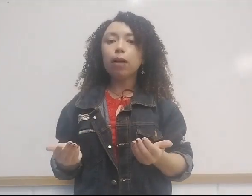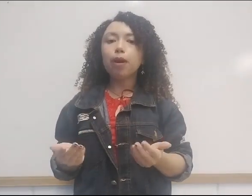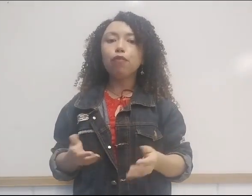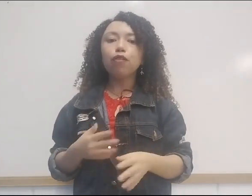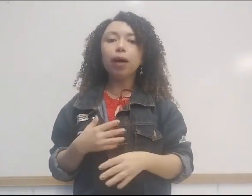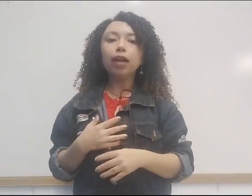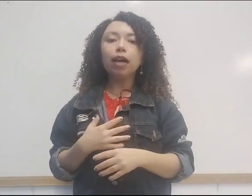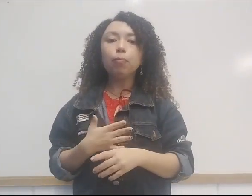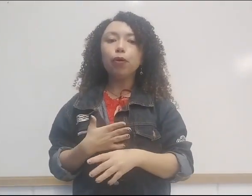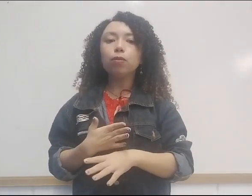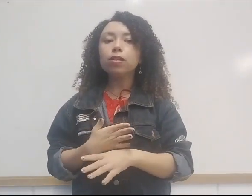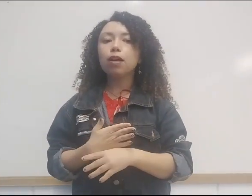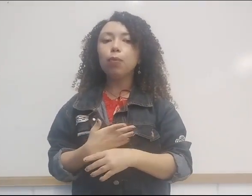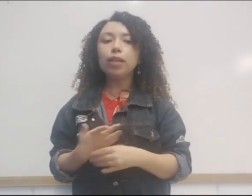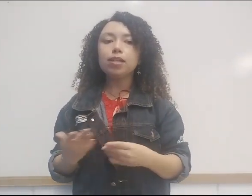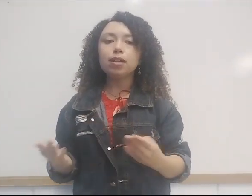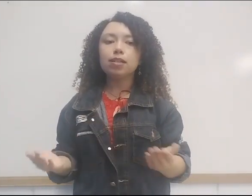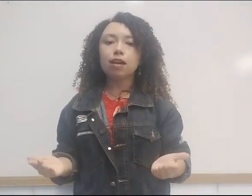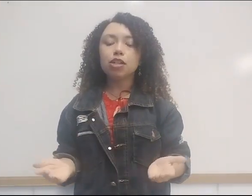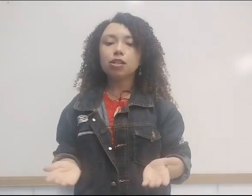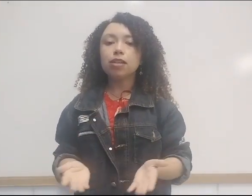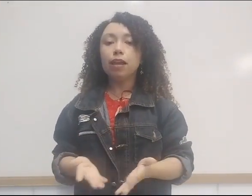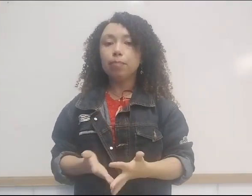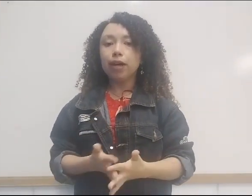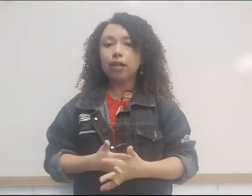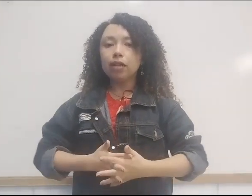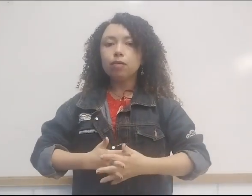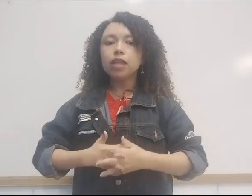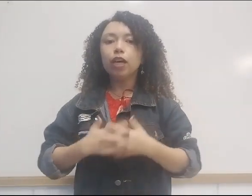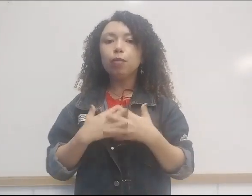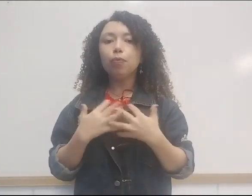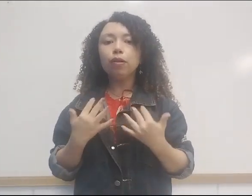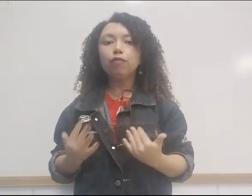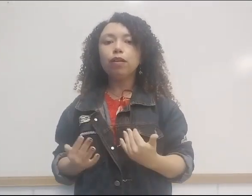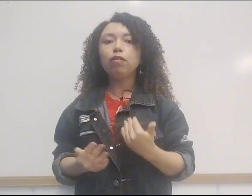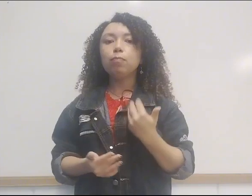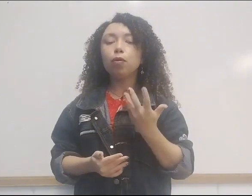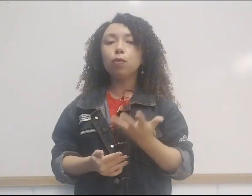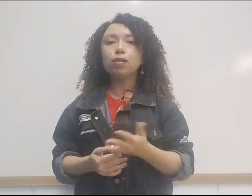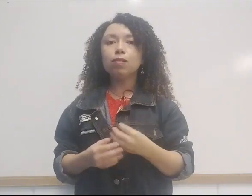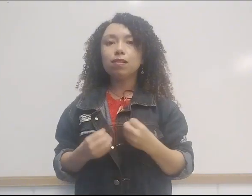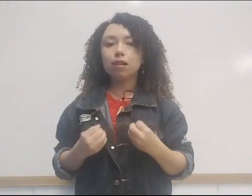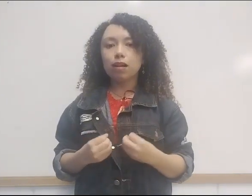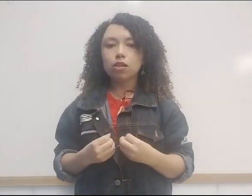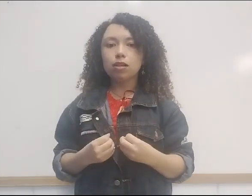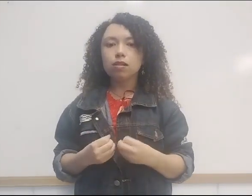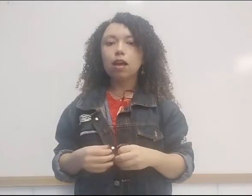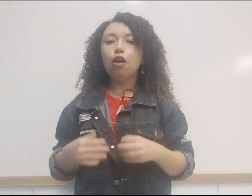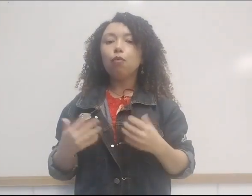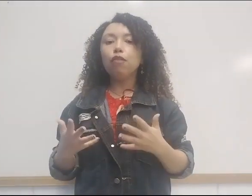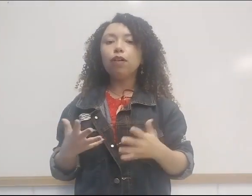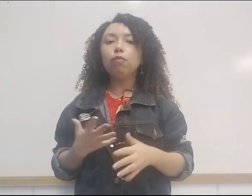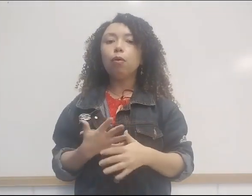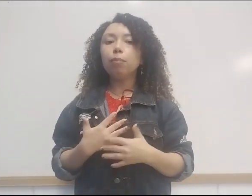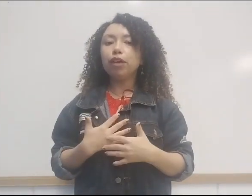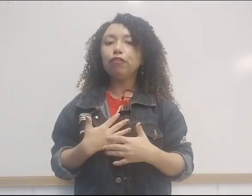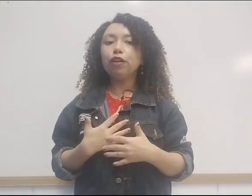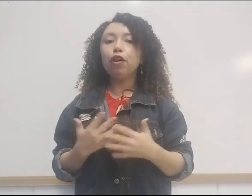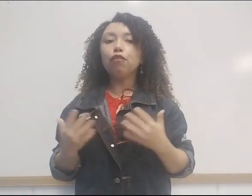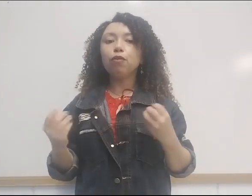Cabral foi marcada por uma sequência de desastres marítimas e por um evento de proporções trágicas. O evento, ao qual me refiro, foi